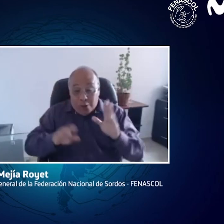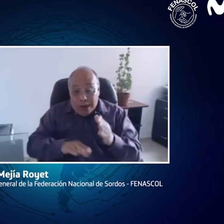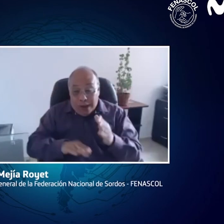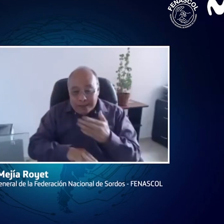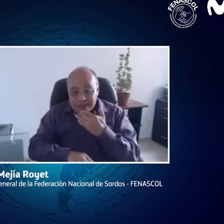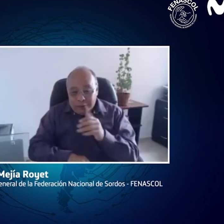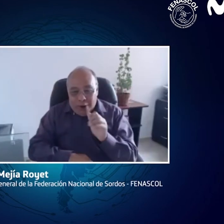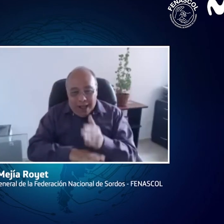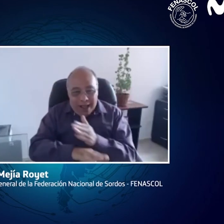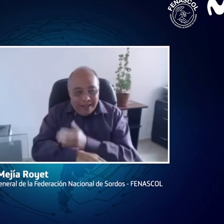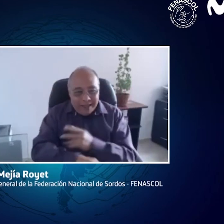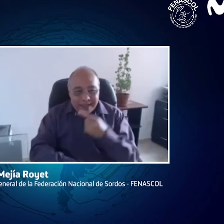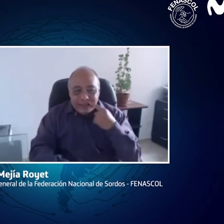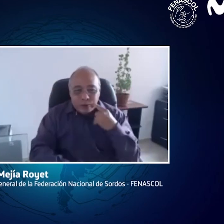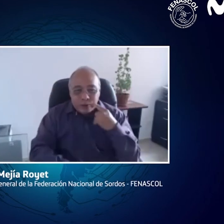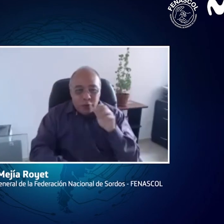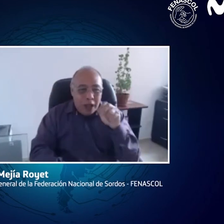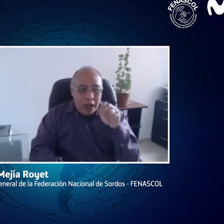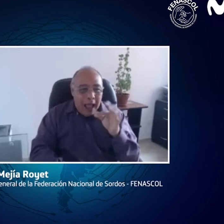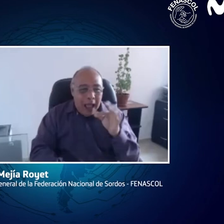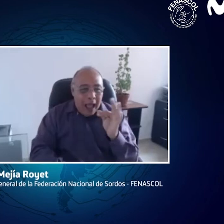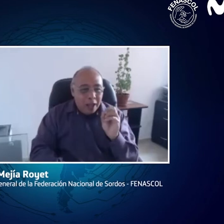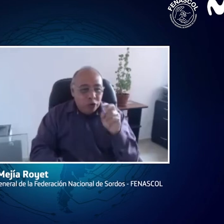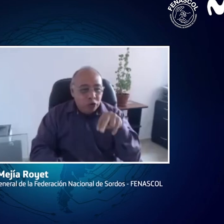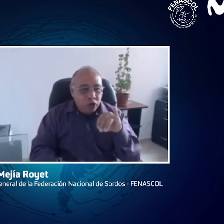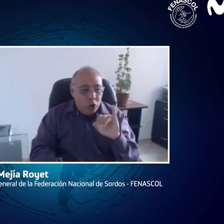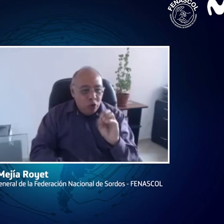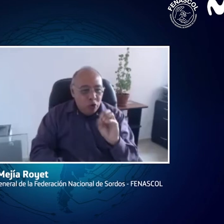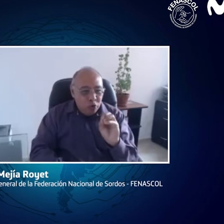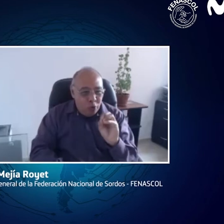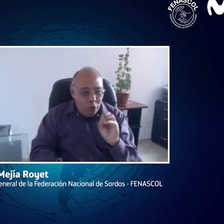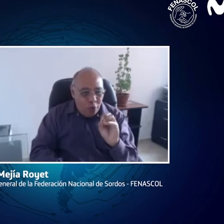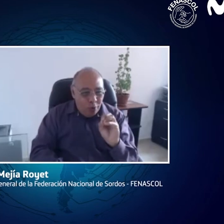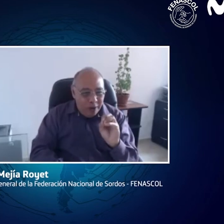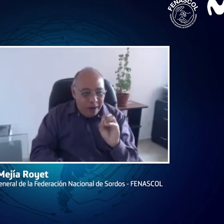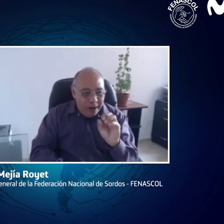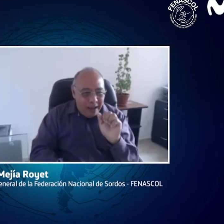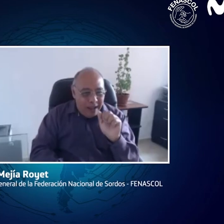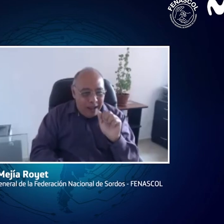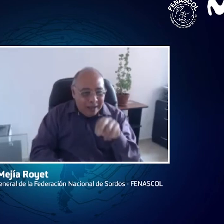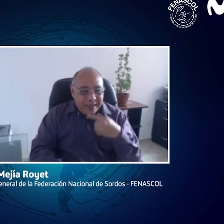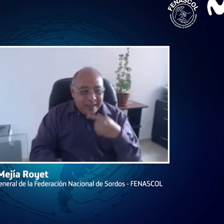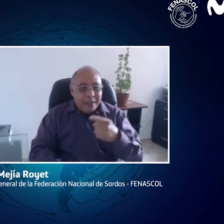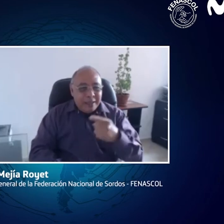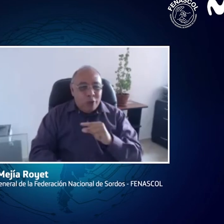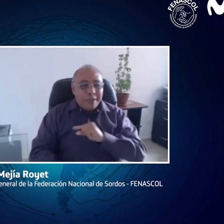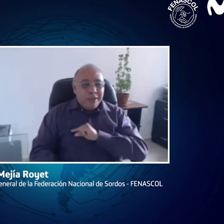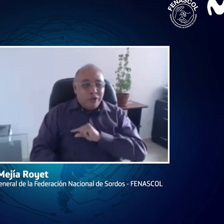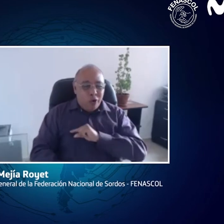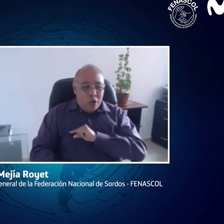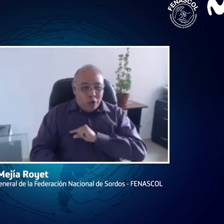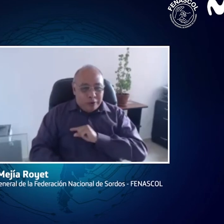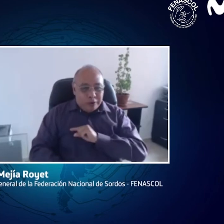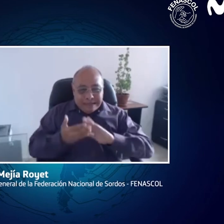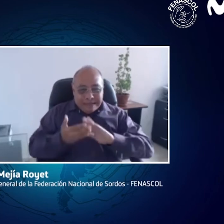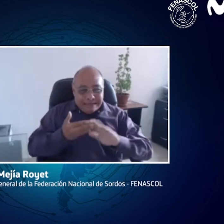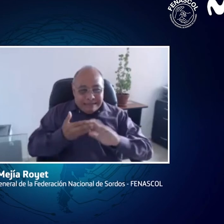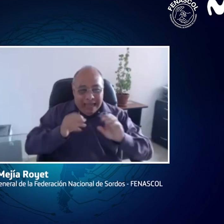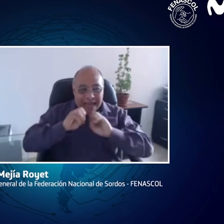de tiempo. Y además, pues, para aclarar, cuando Antonio, el señor Antonio, menciona que es